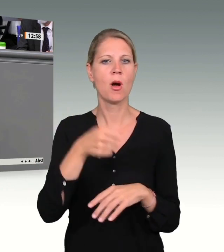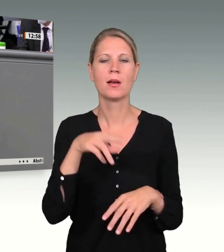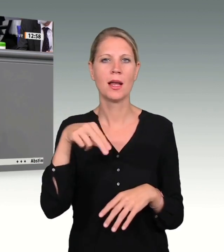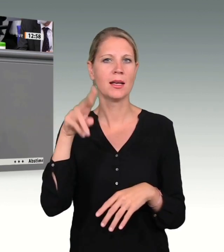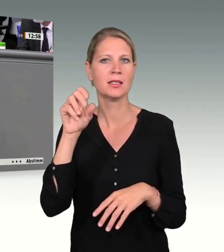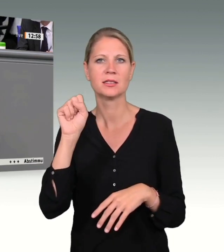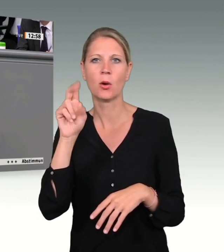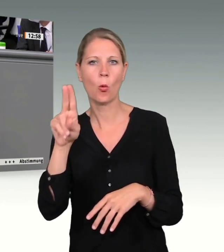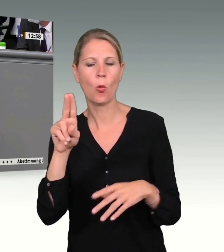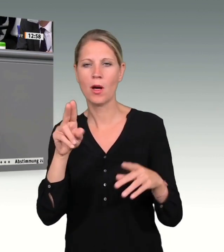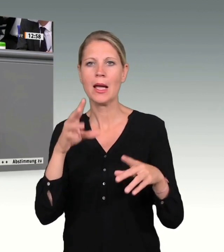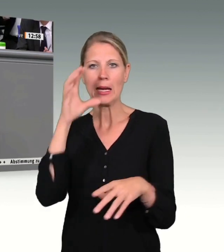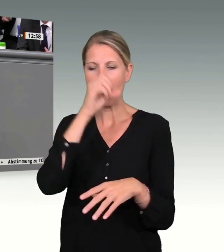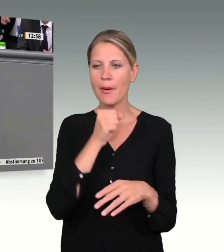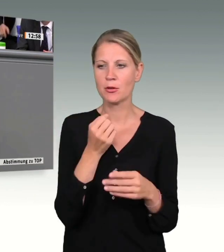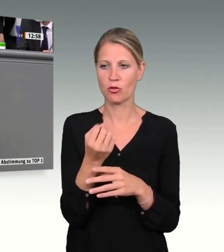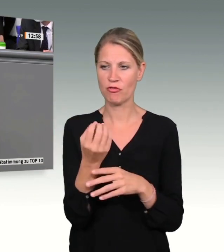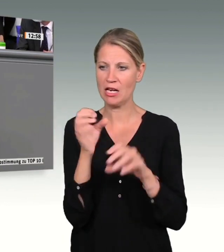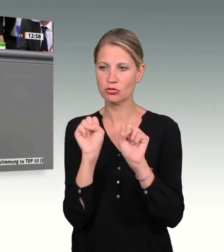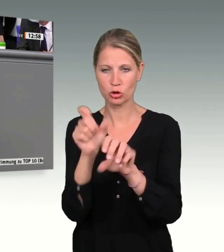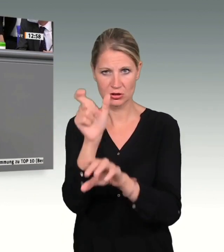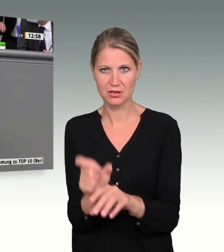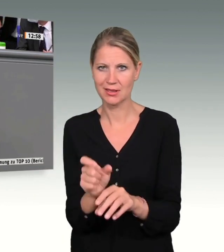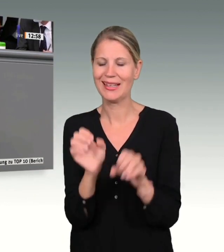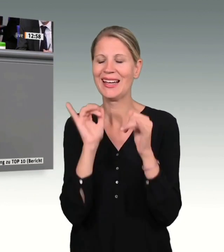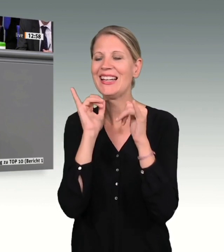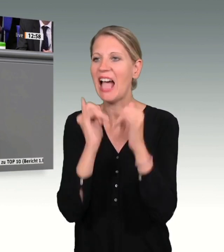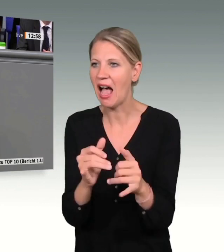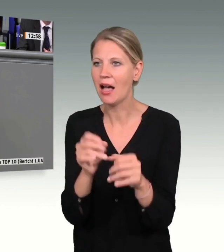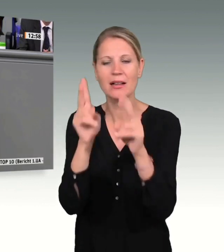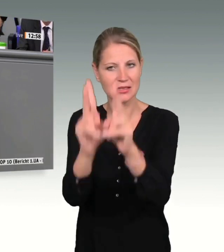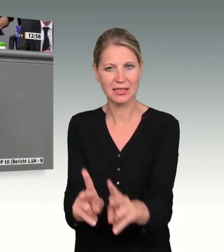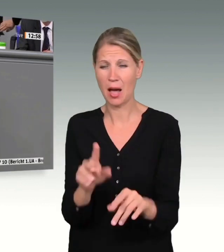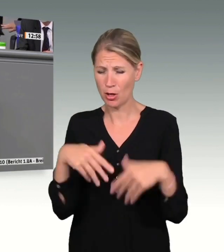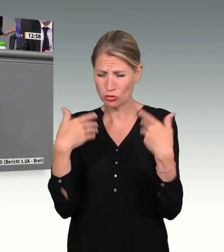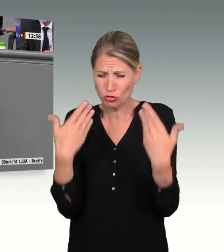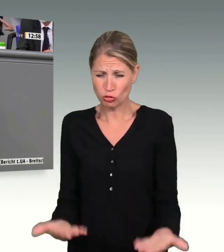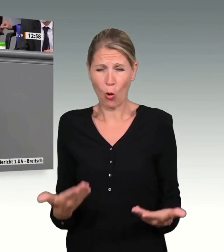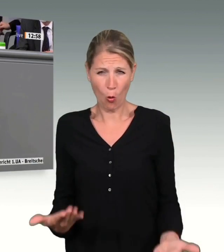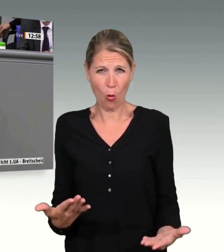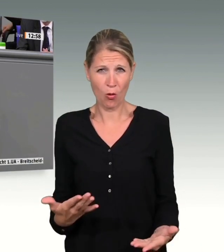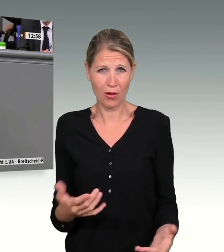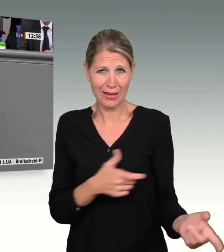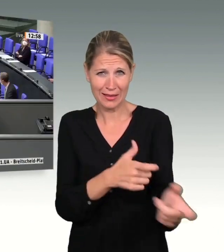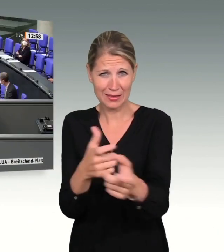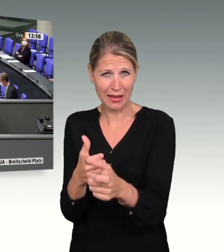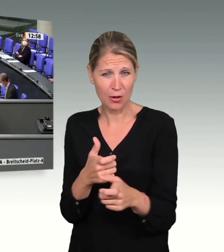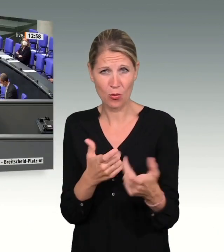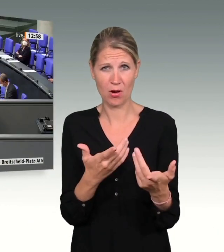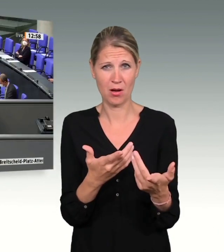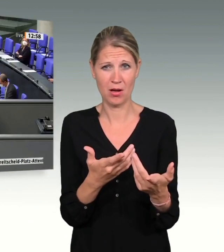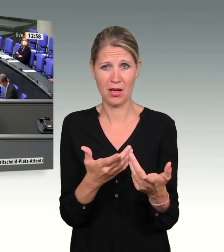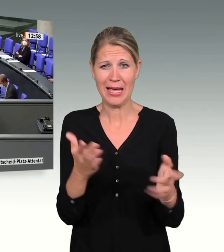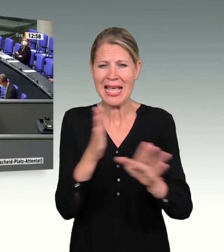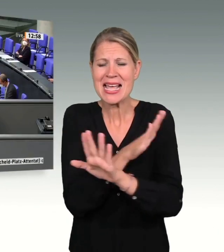Aber nach solch gravierenden Terrortaten, Herr Seehofer, praktisch keine Akten aus dem Bereich, so viele Schwärzungen,